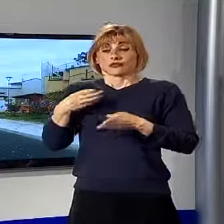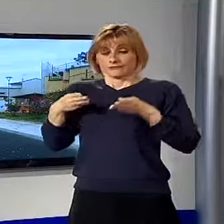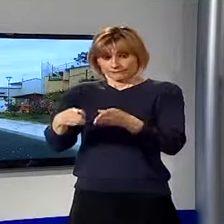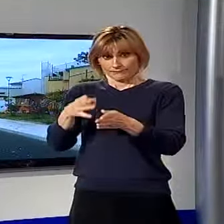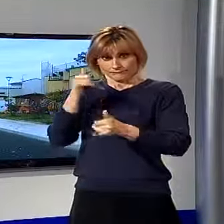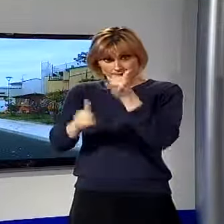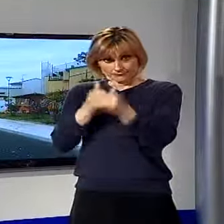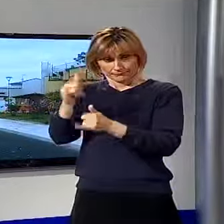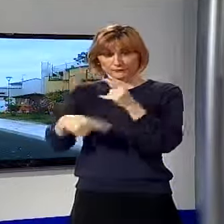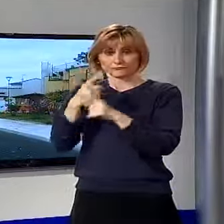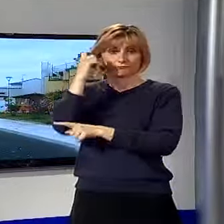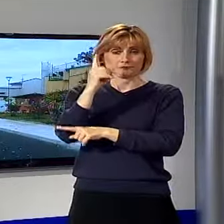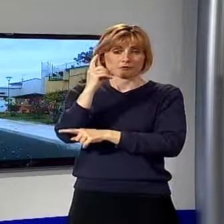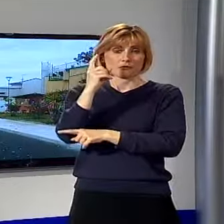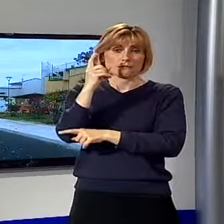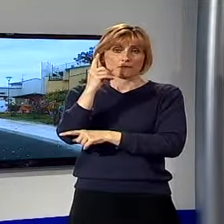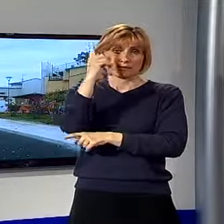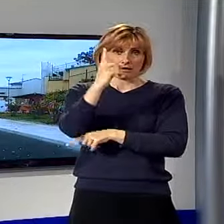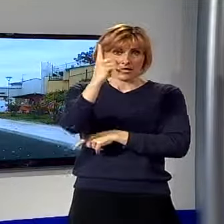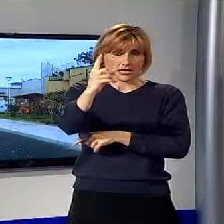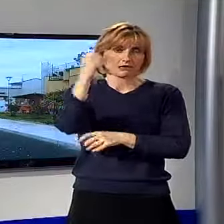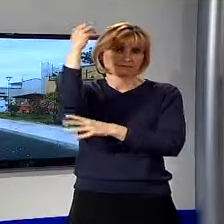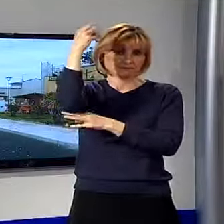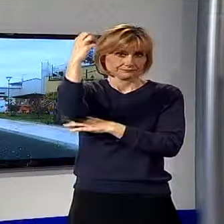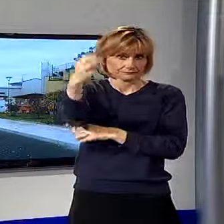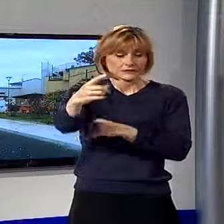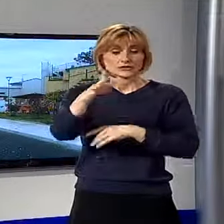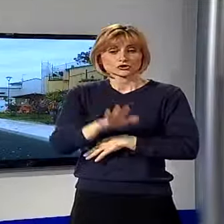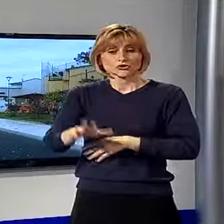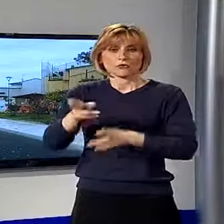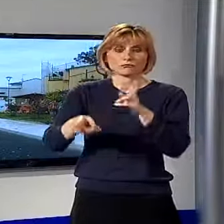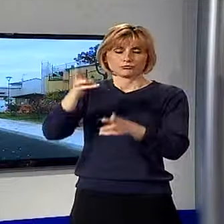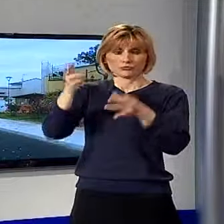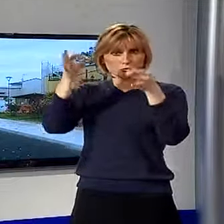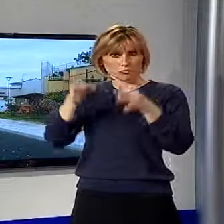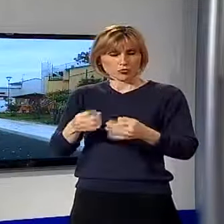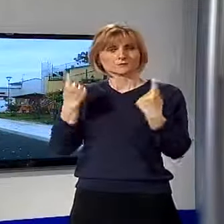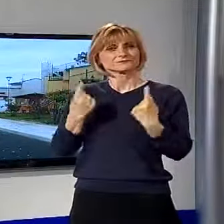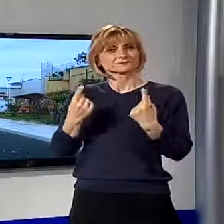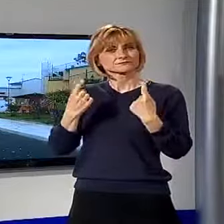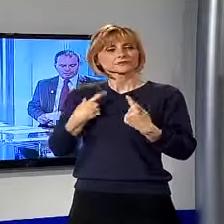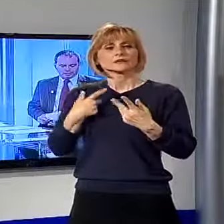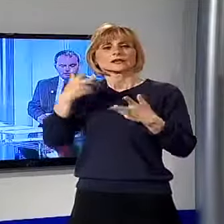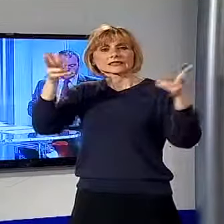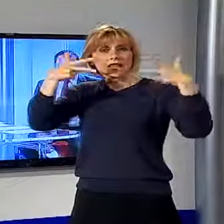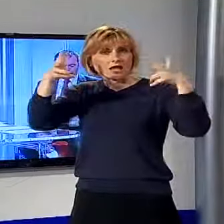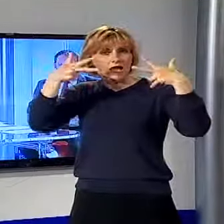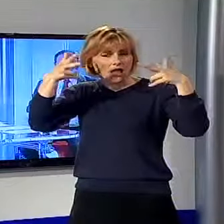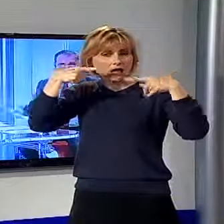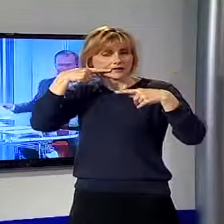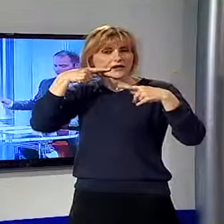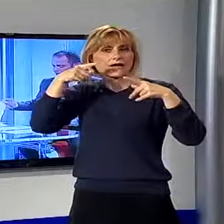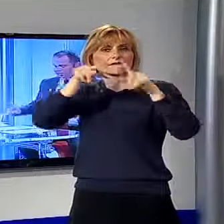Dicevamo che la zona dovrebbe essere a questo punto già più sicura in attesa dell'installazione delle telecamere di videosorveglianza